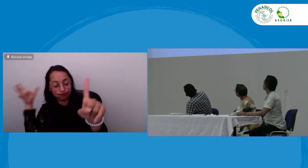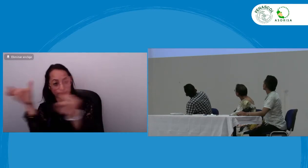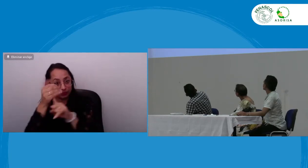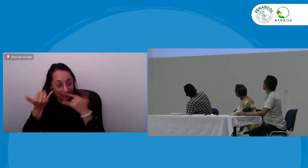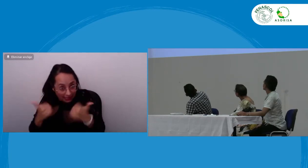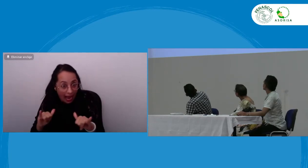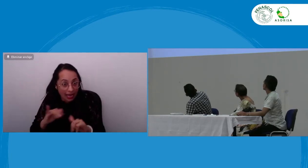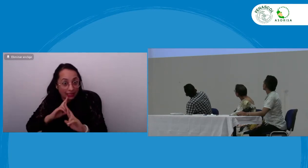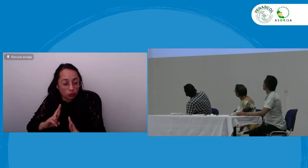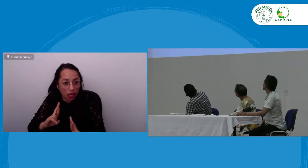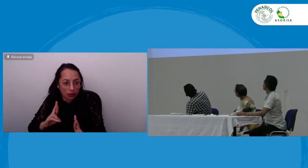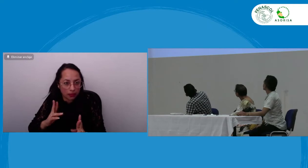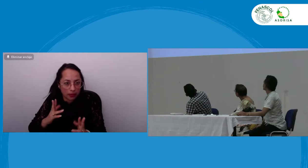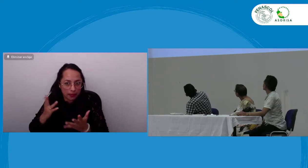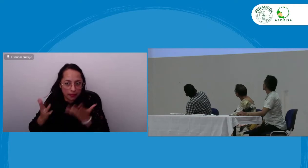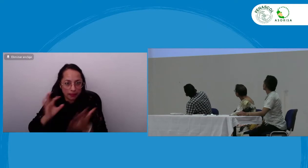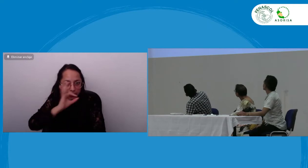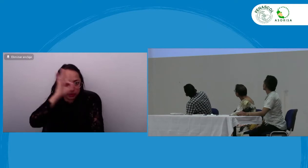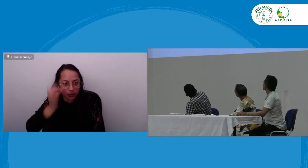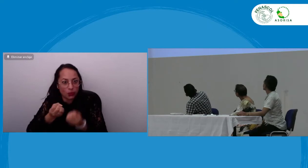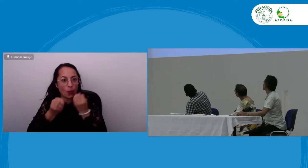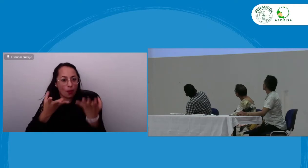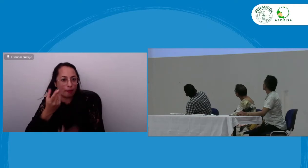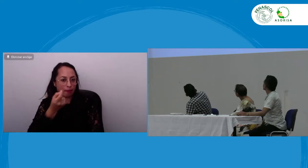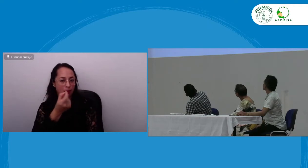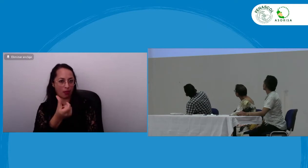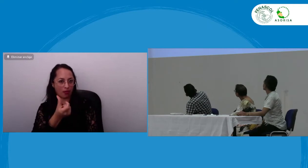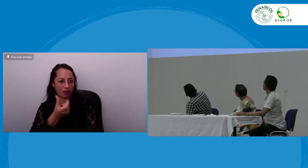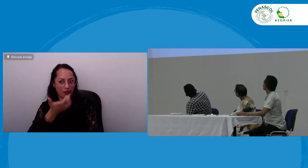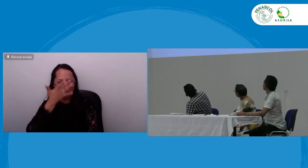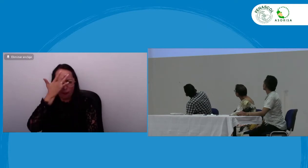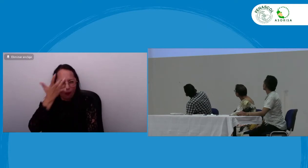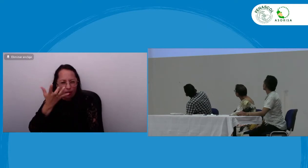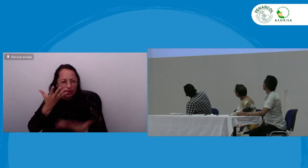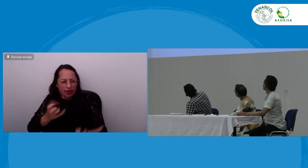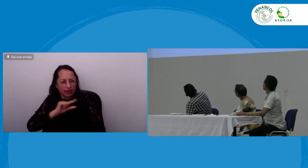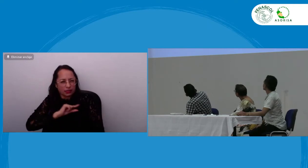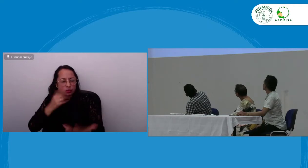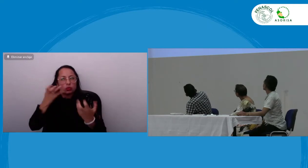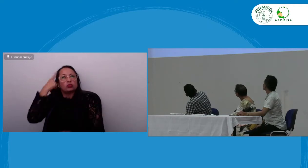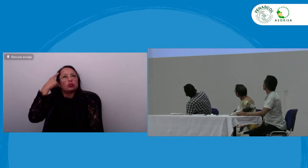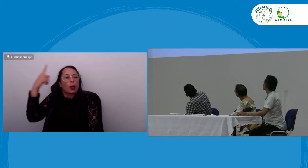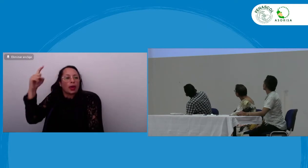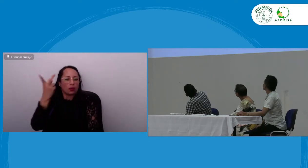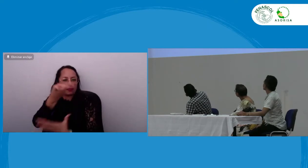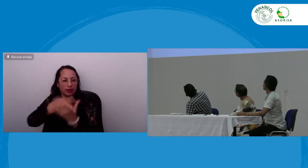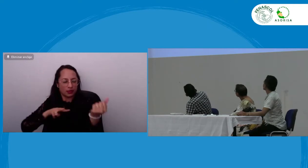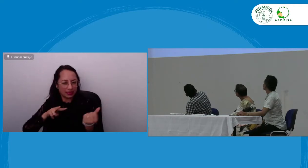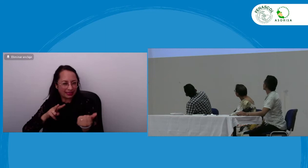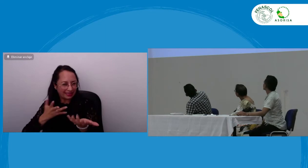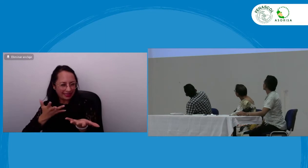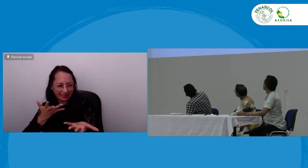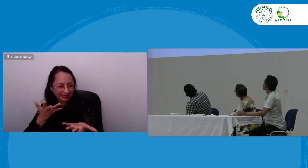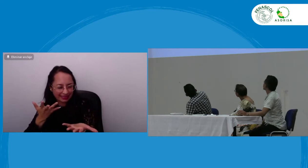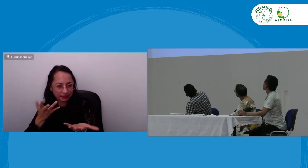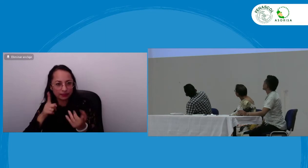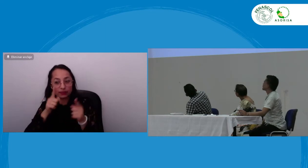logros de competencia en español las estadísticas no son buenas los resultados no han sido buenos y entonces ¿qué ha ocurrido?